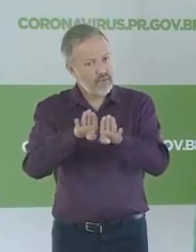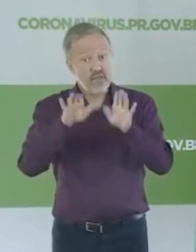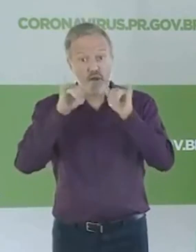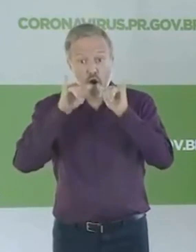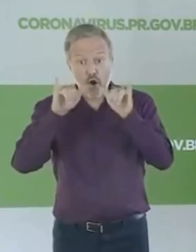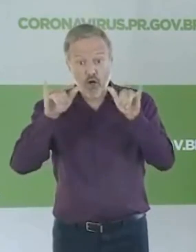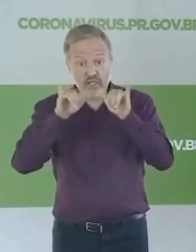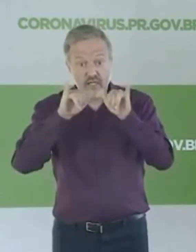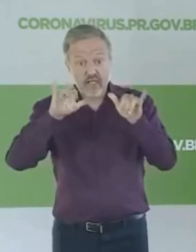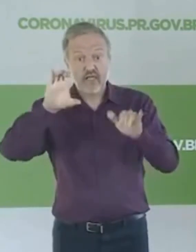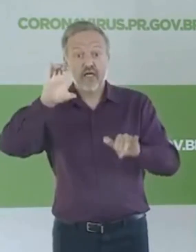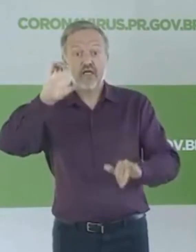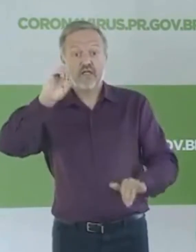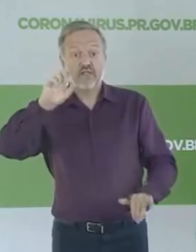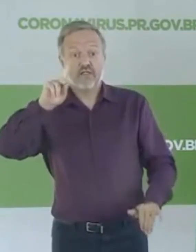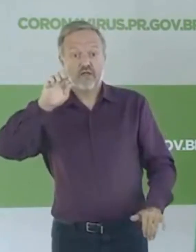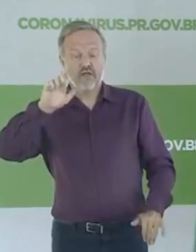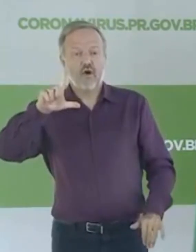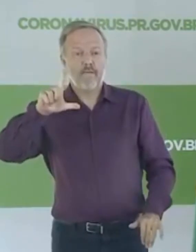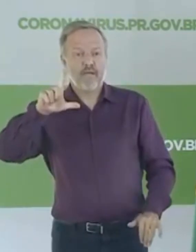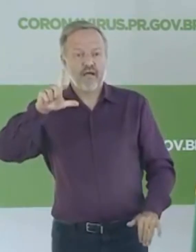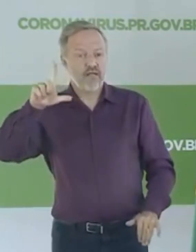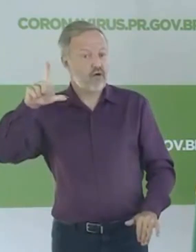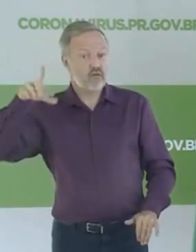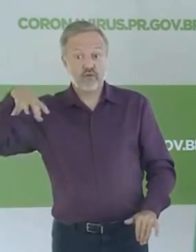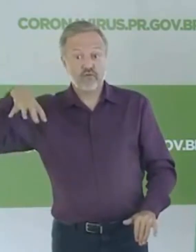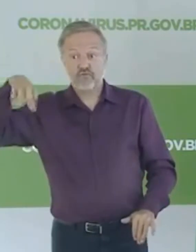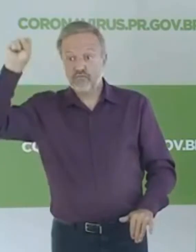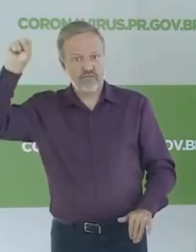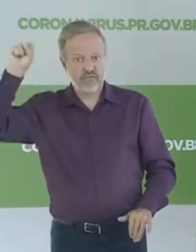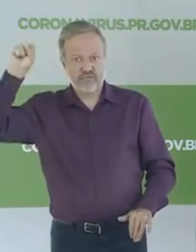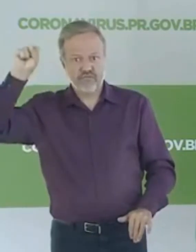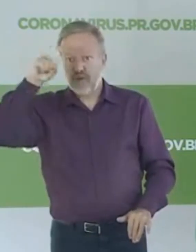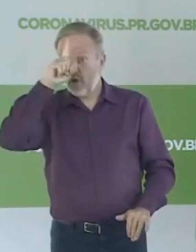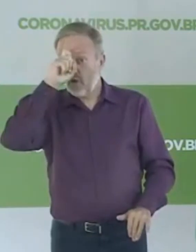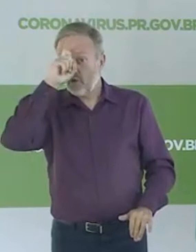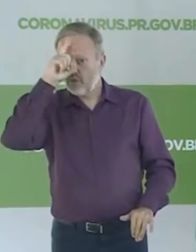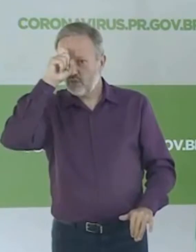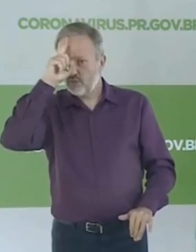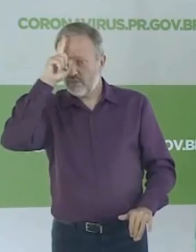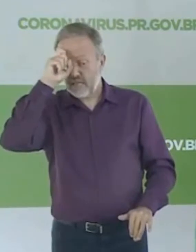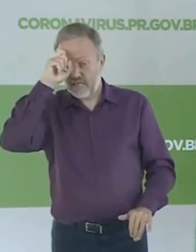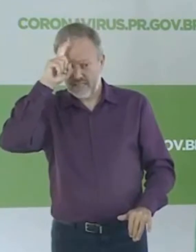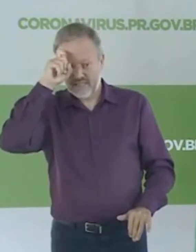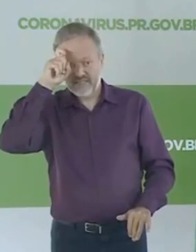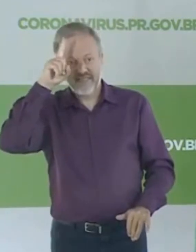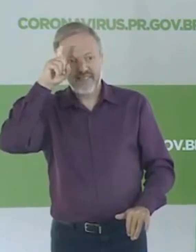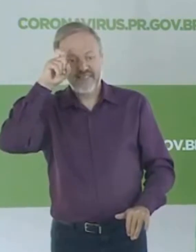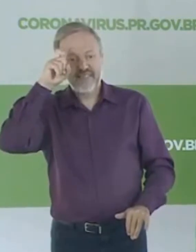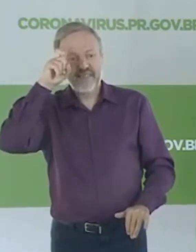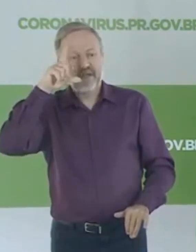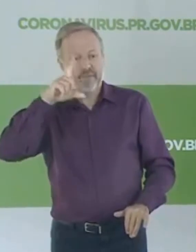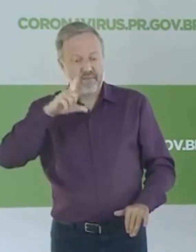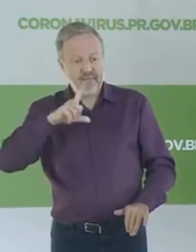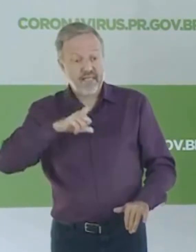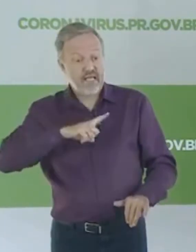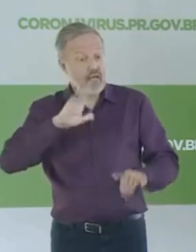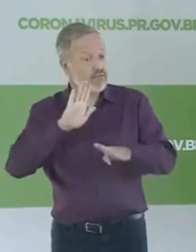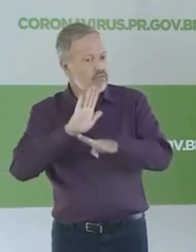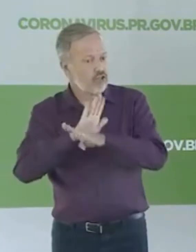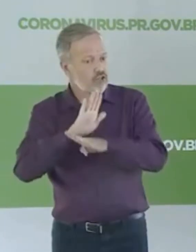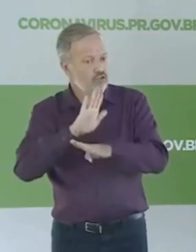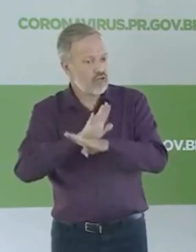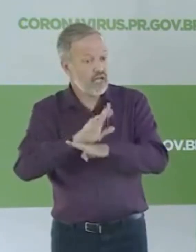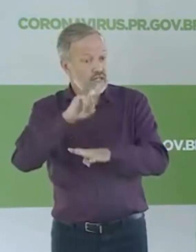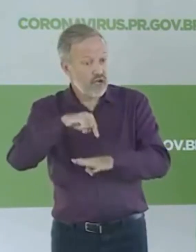Copel a não cortar a energia de hospitais filantrópicos, que são estratégicos para o Estado, têm sido parceiro